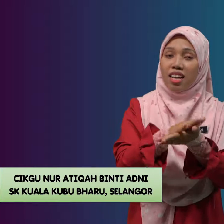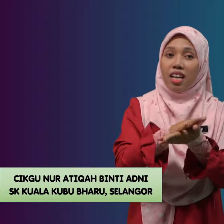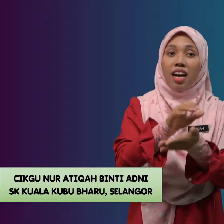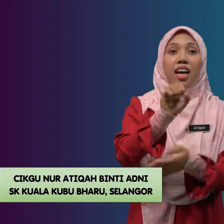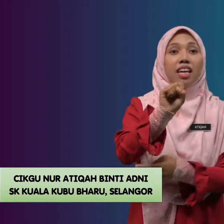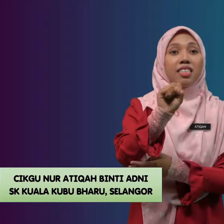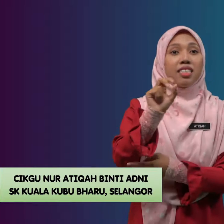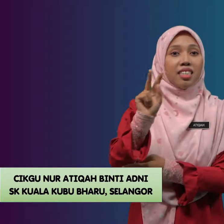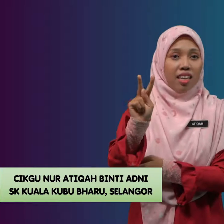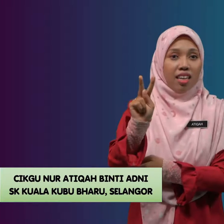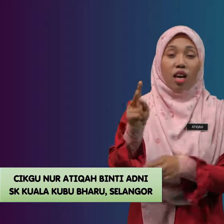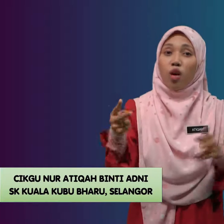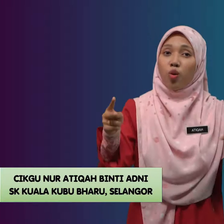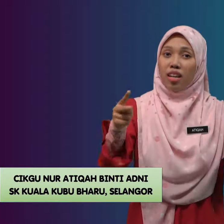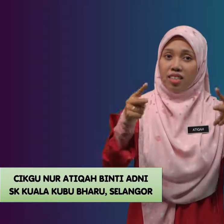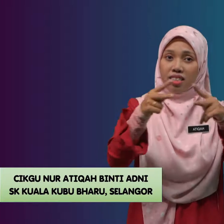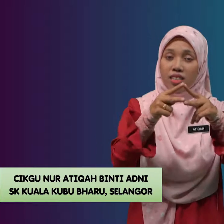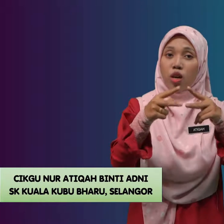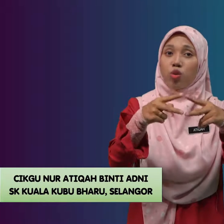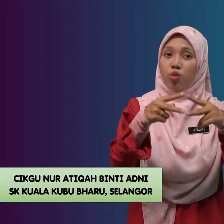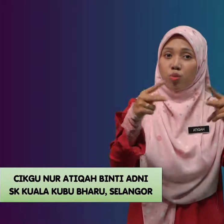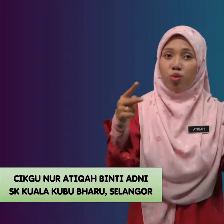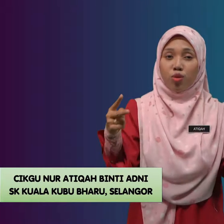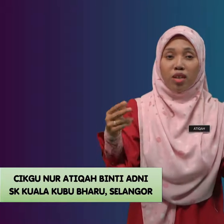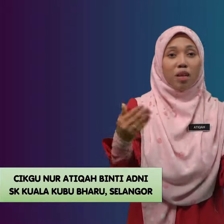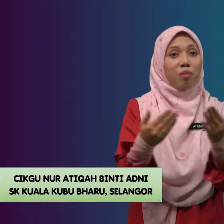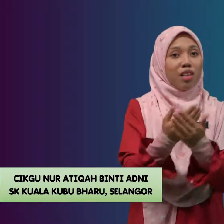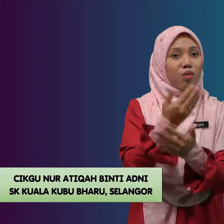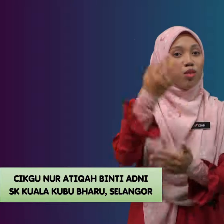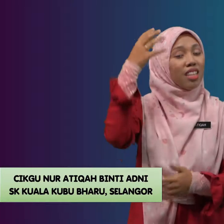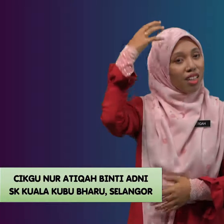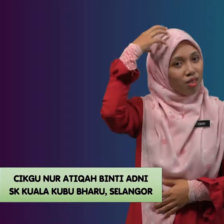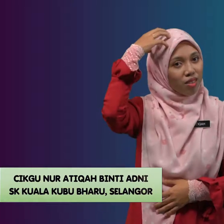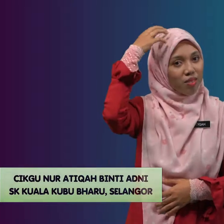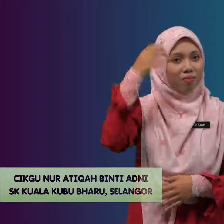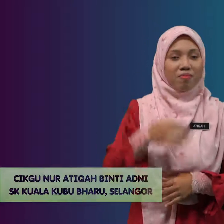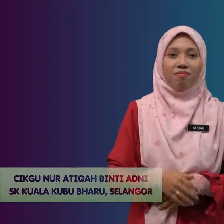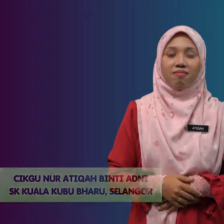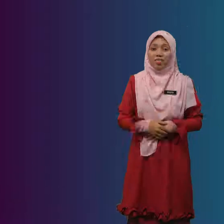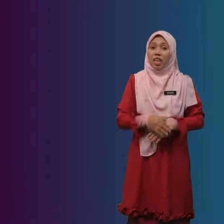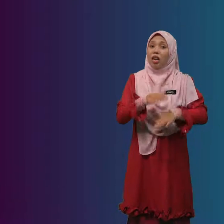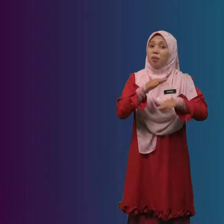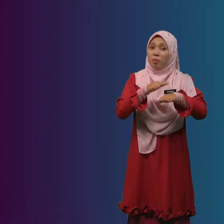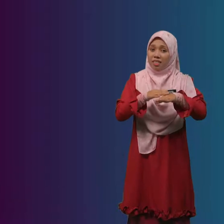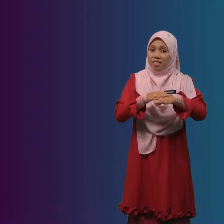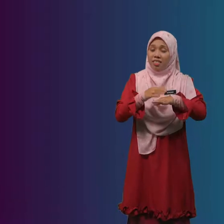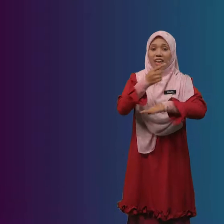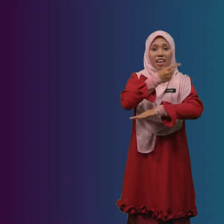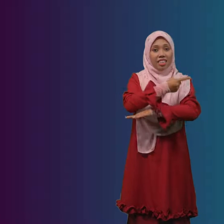SK Kuala Kubu Baru Selangor. Pada hari